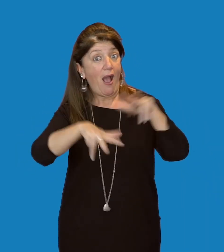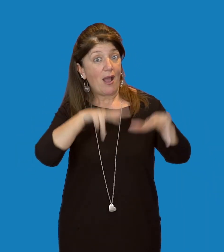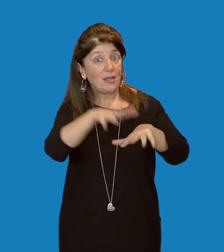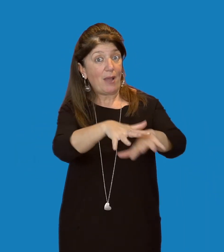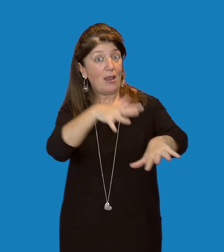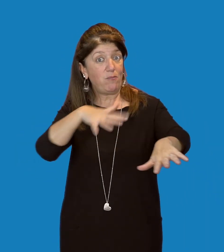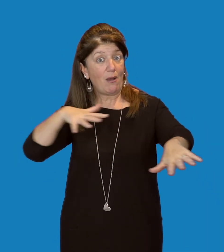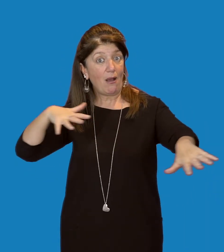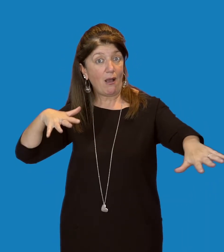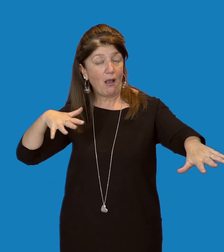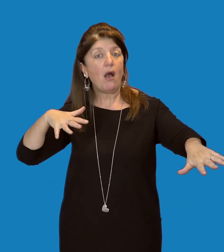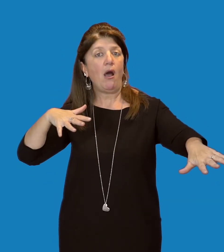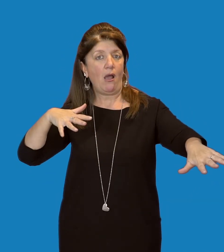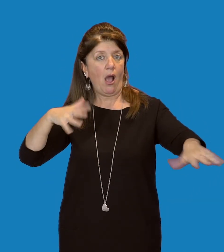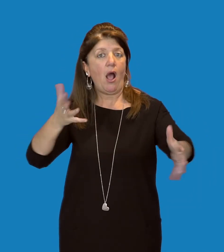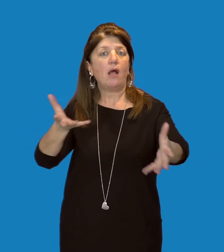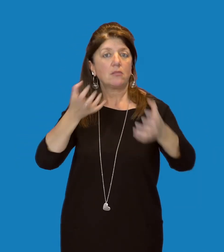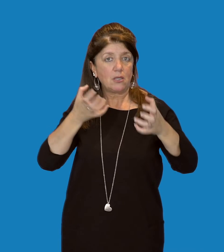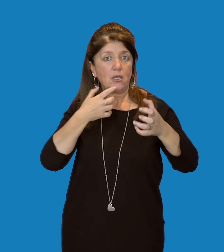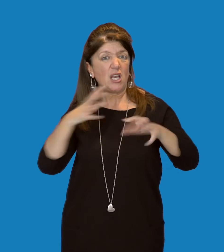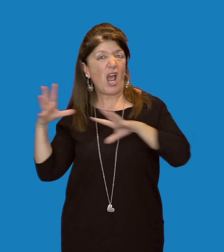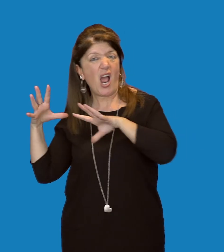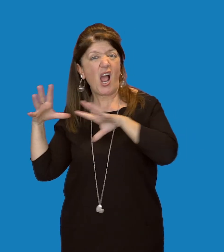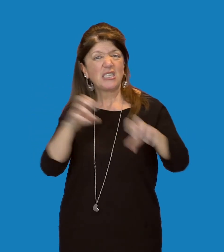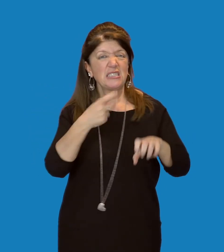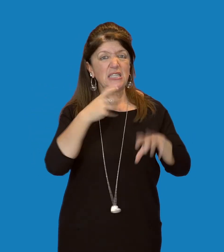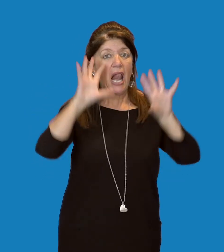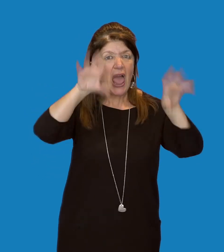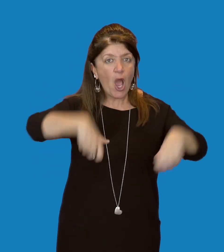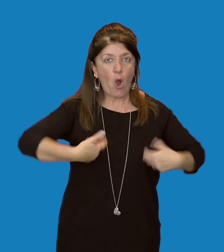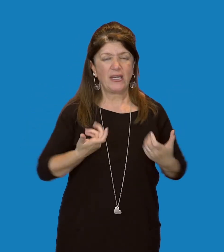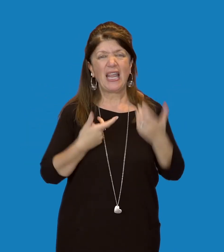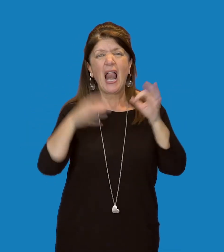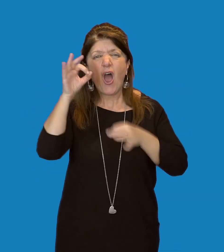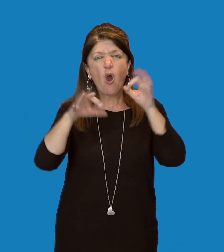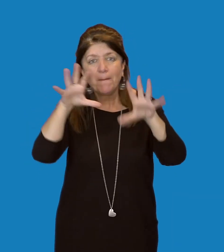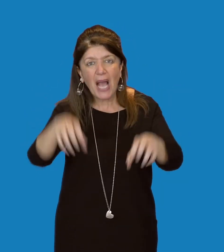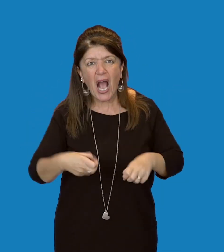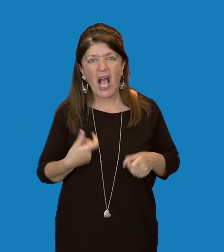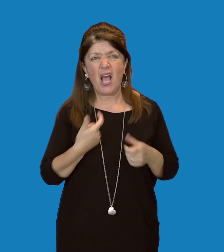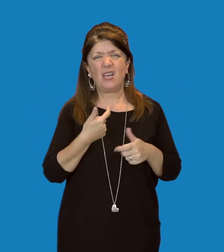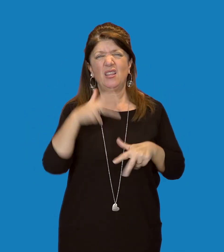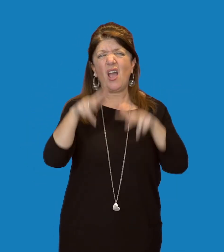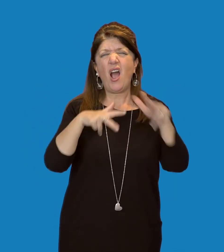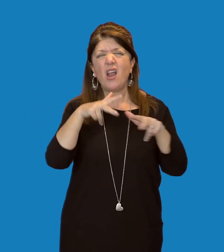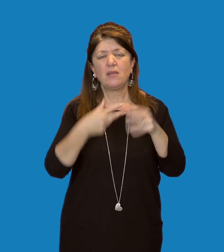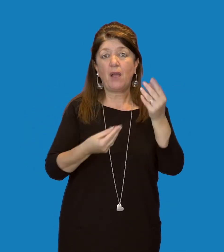presenza di molti predatori, tra i quali leoni, leopardi, iene, sciacalli, licaoni, eccetera.